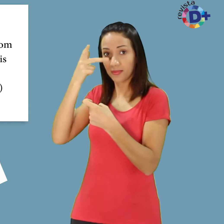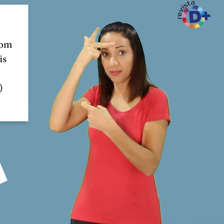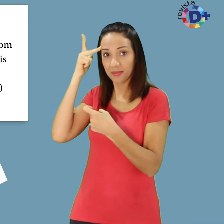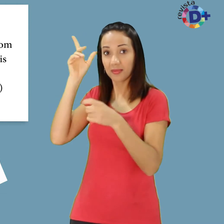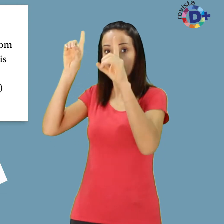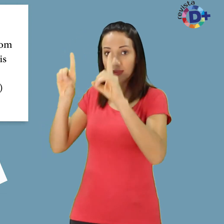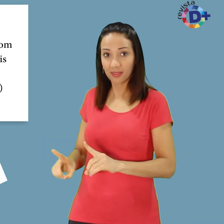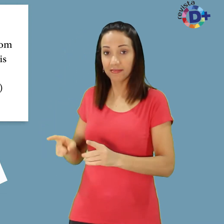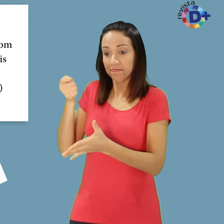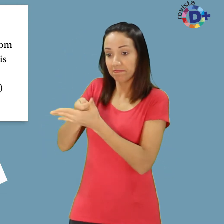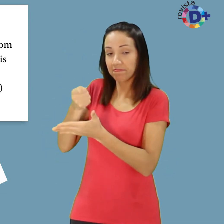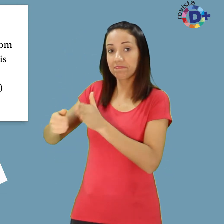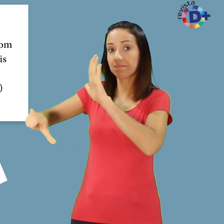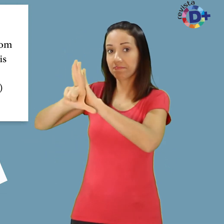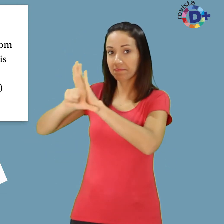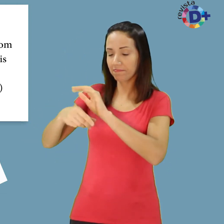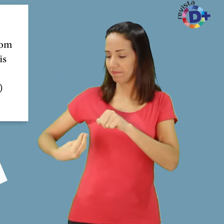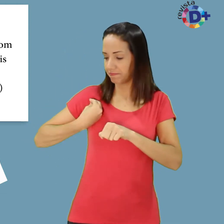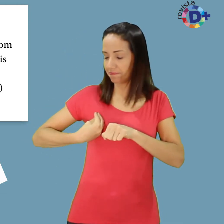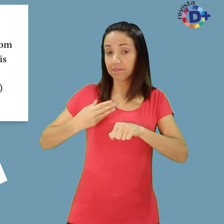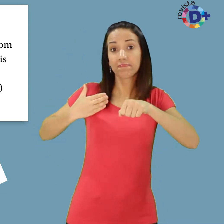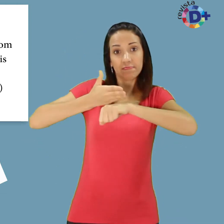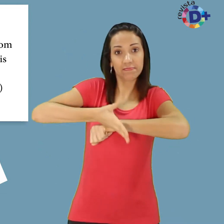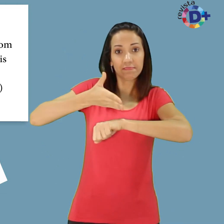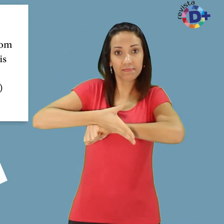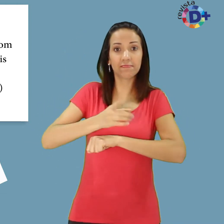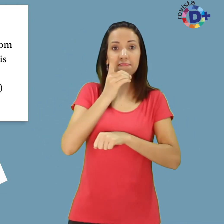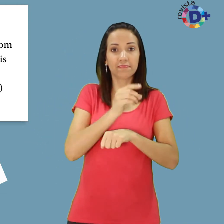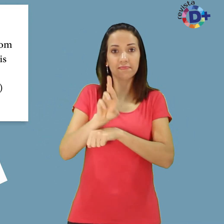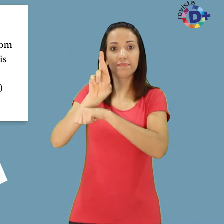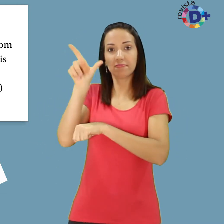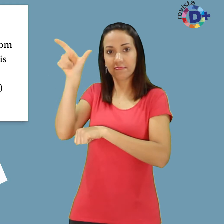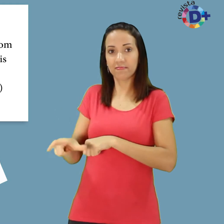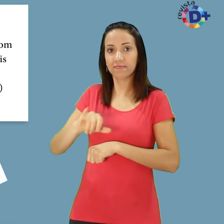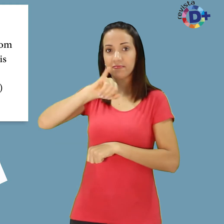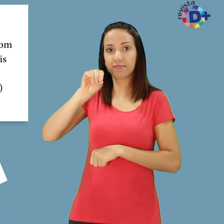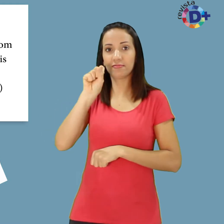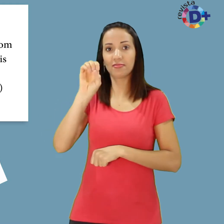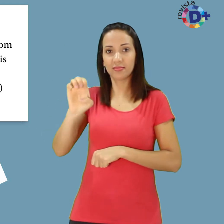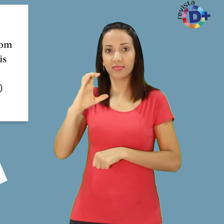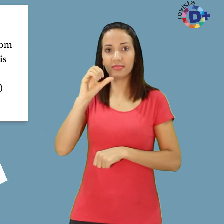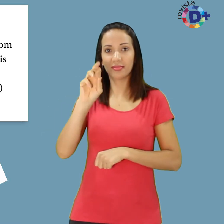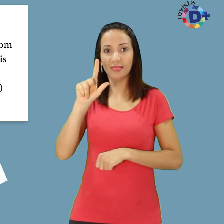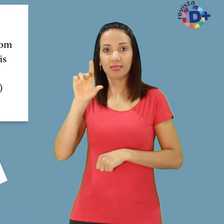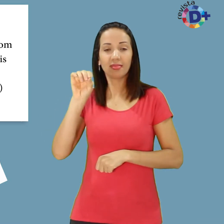Demais Obrigações Legais Participante Dr. José Carlos do Carmo Dr. Cal